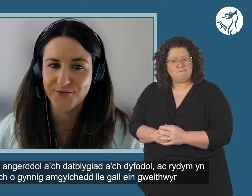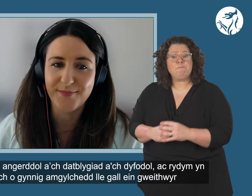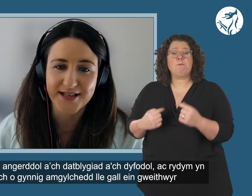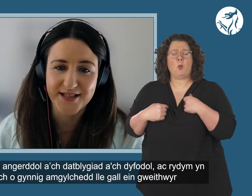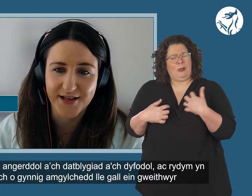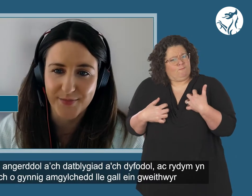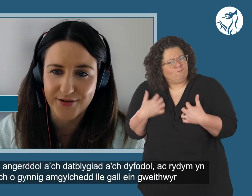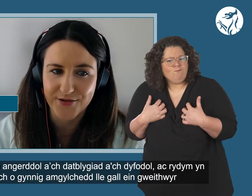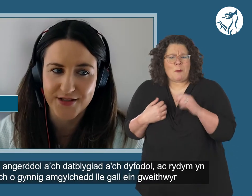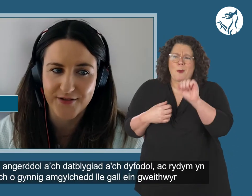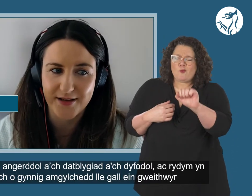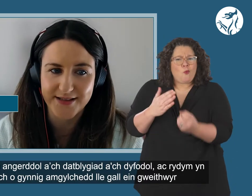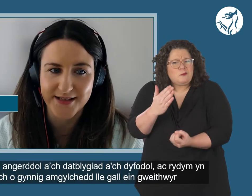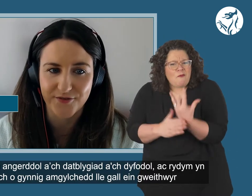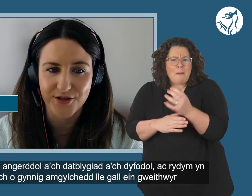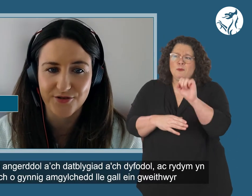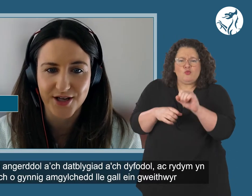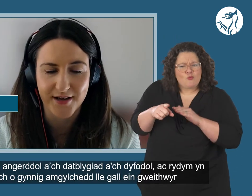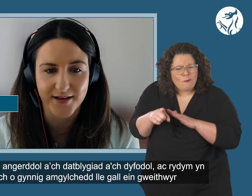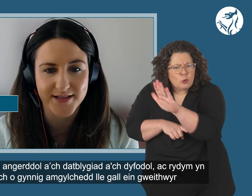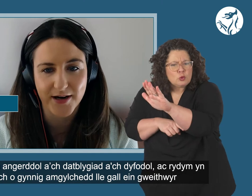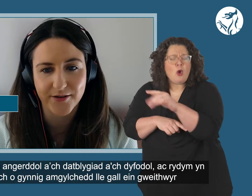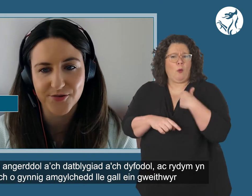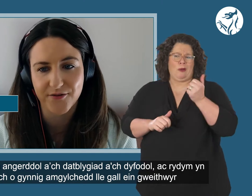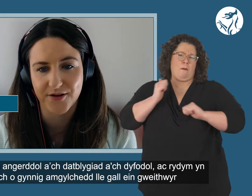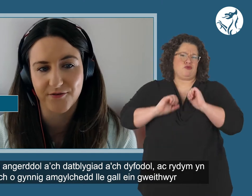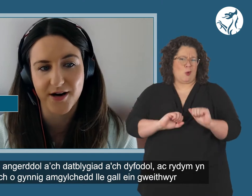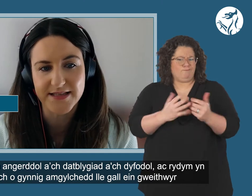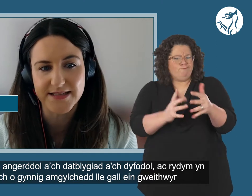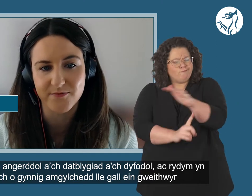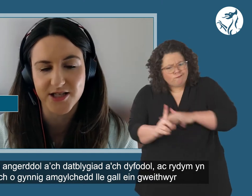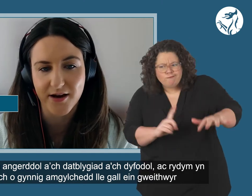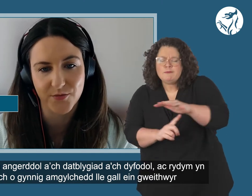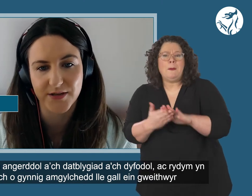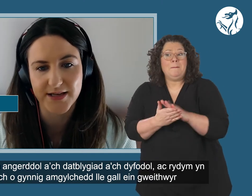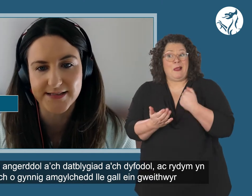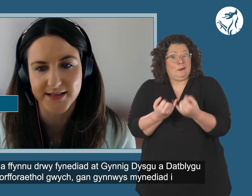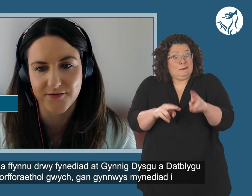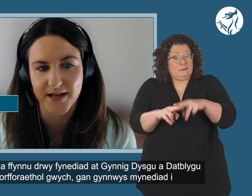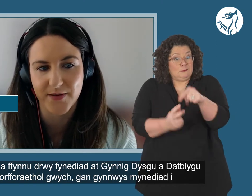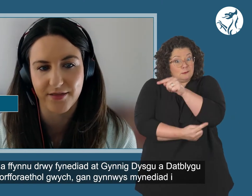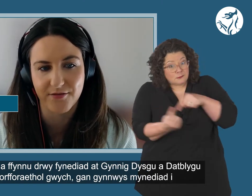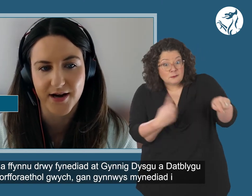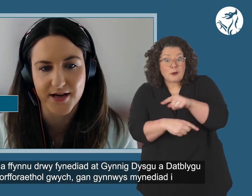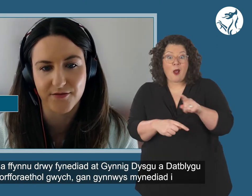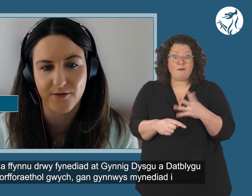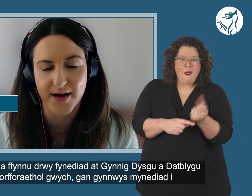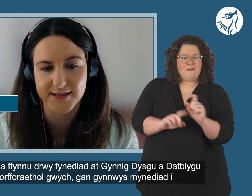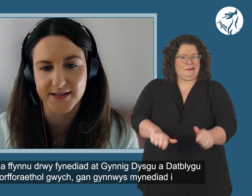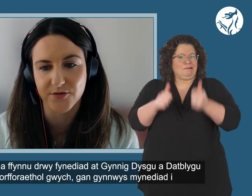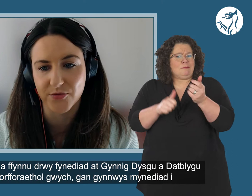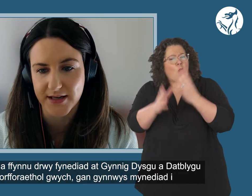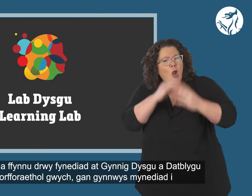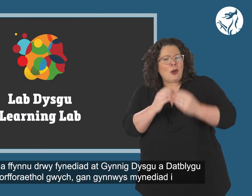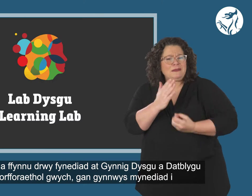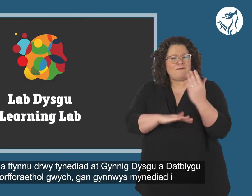We're passionate about your development and future, and are proud to offer an environment in which our employees can develop and thrive through access